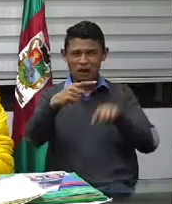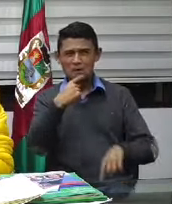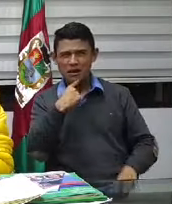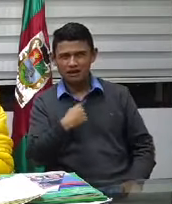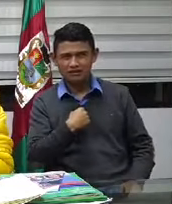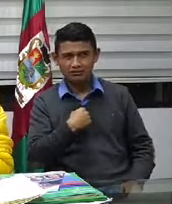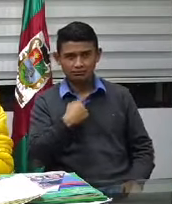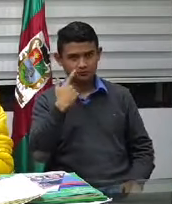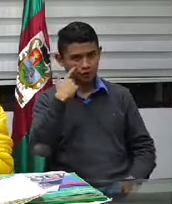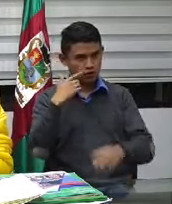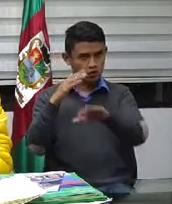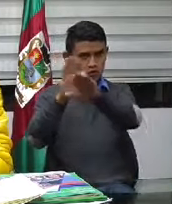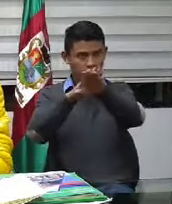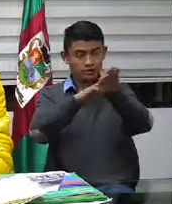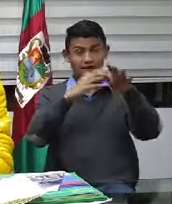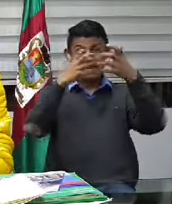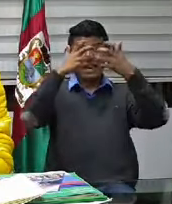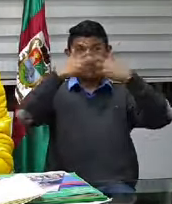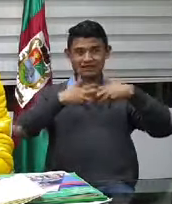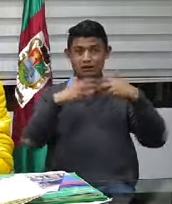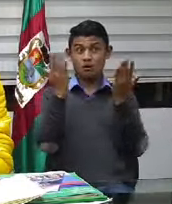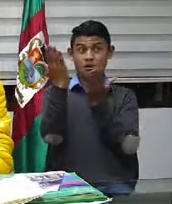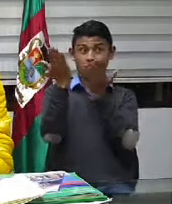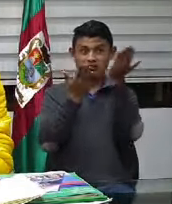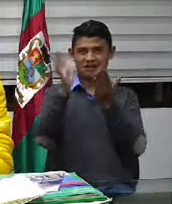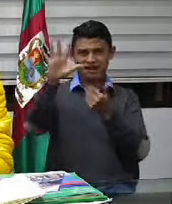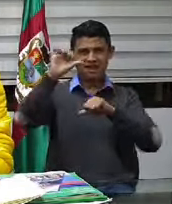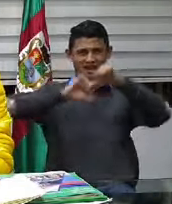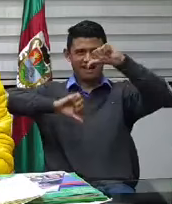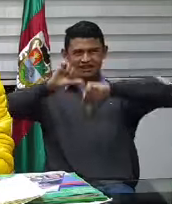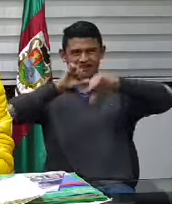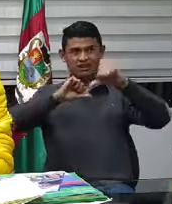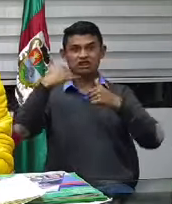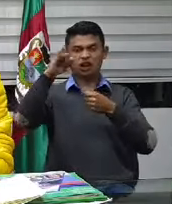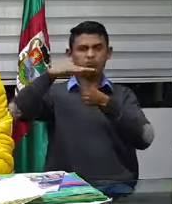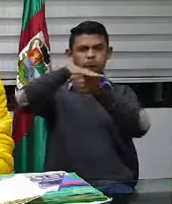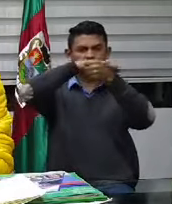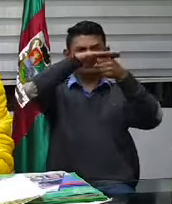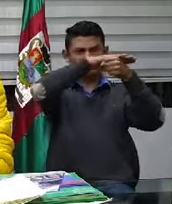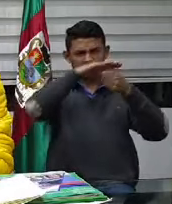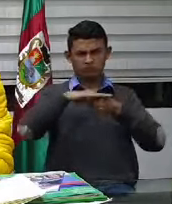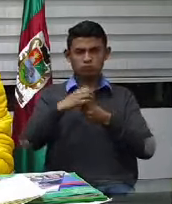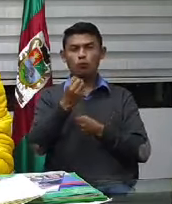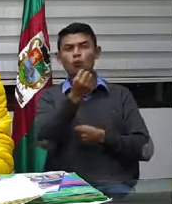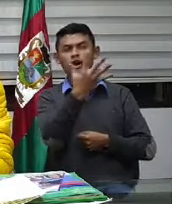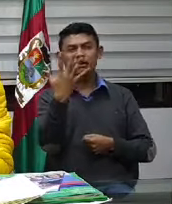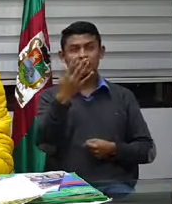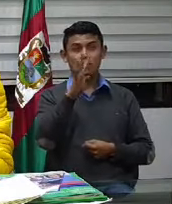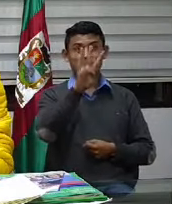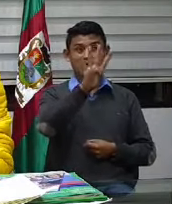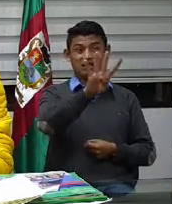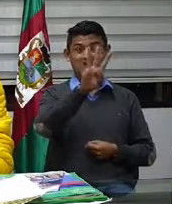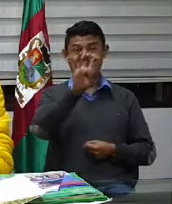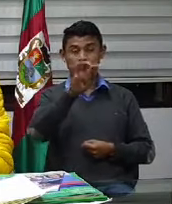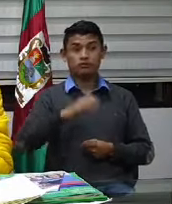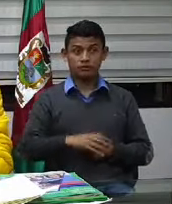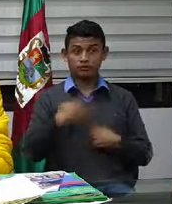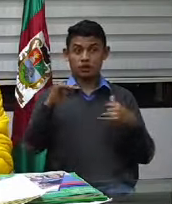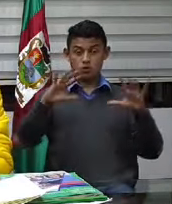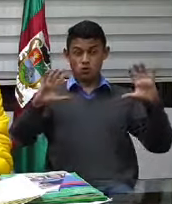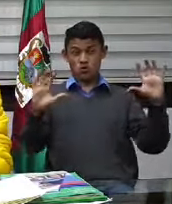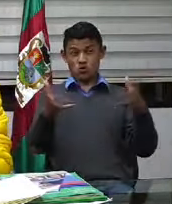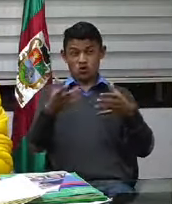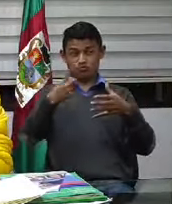Servi Generalis ha hecho desinfección en 49 barrios y en 11 conjuntos residenciales, con amonio